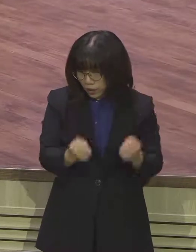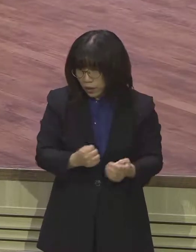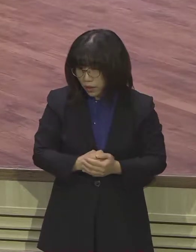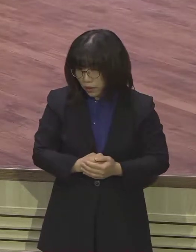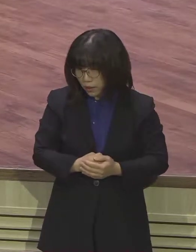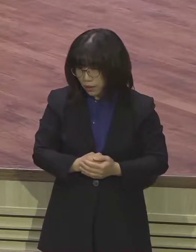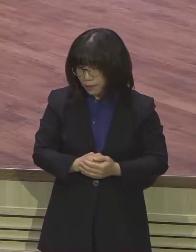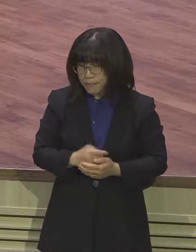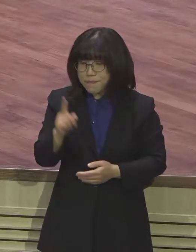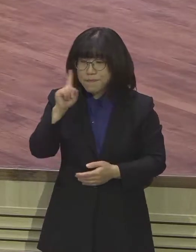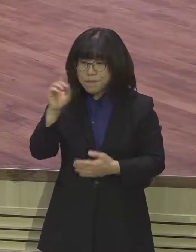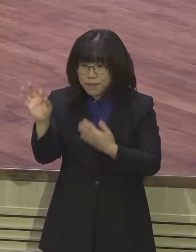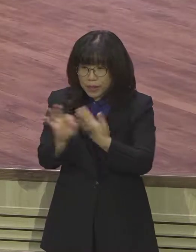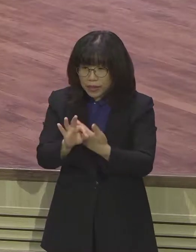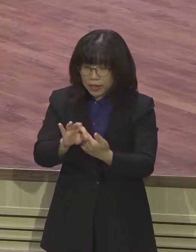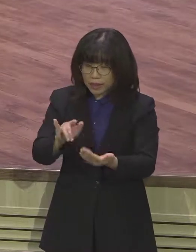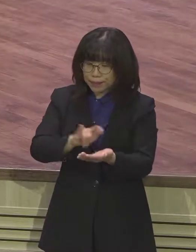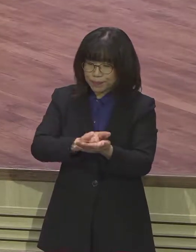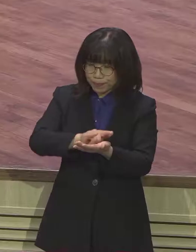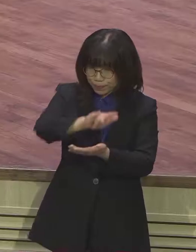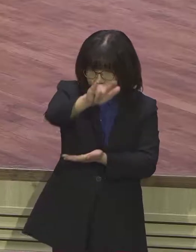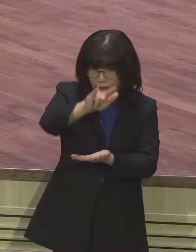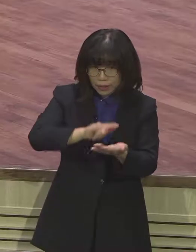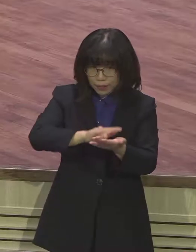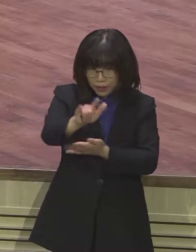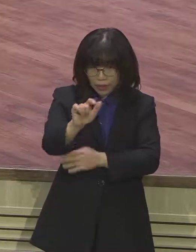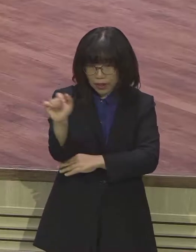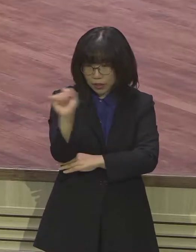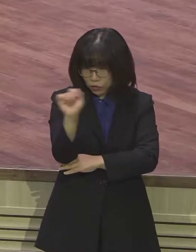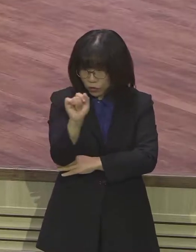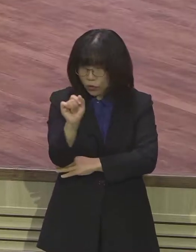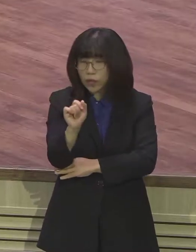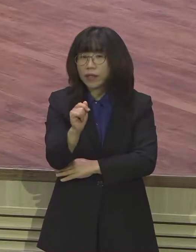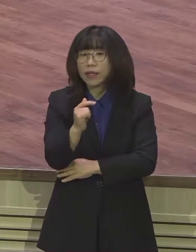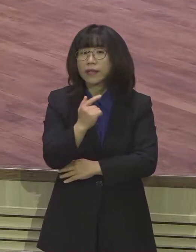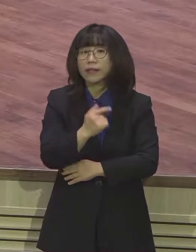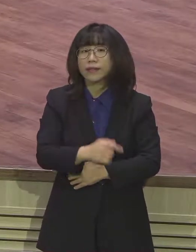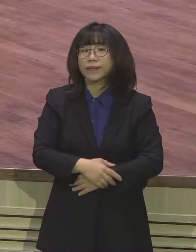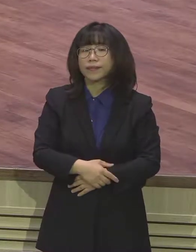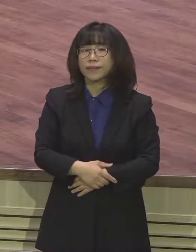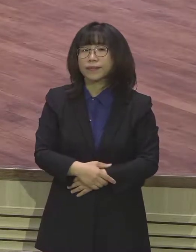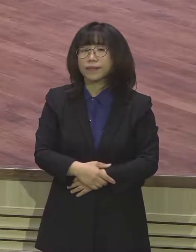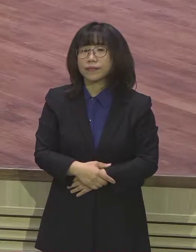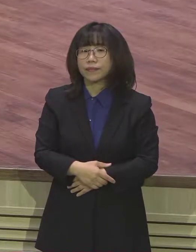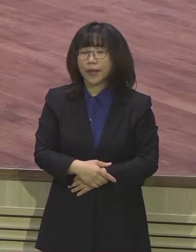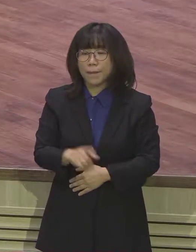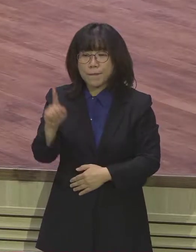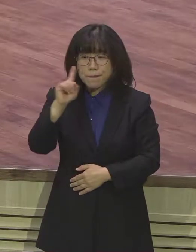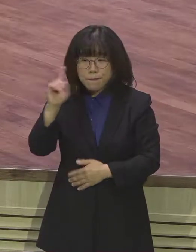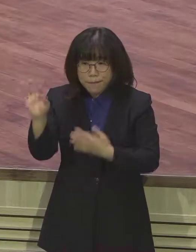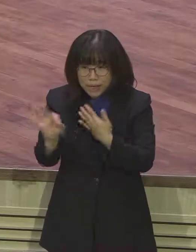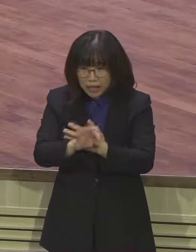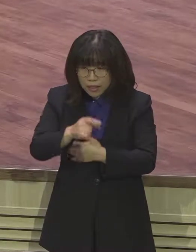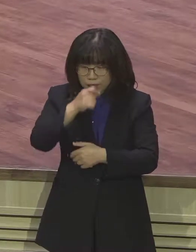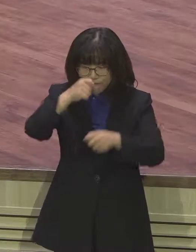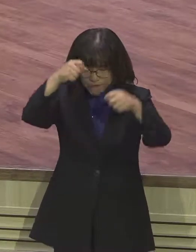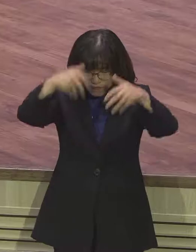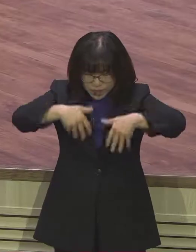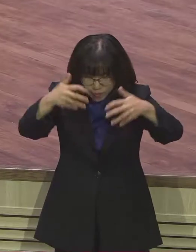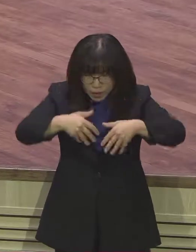착각이라는 말이 있습니다. 조종사들에게 비행 착각이다. 이것이 무엇이냐 악천후나 야간 비행을 하거나 해전 비행을